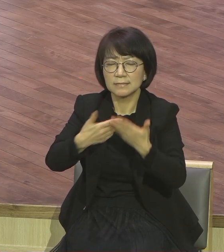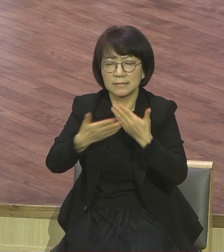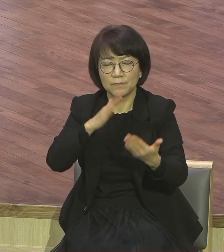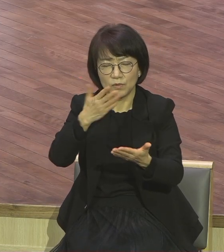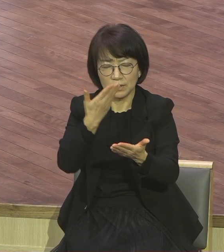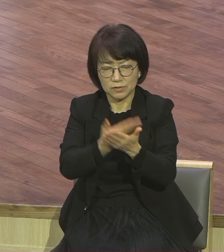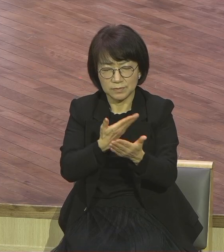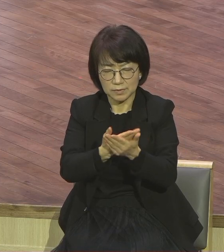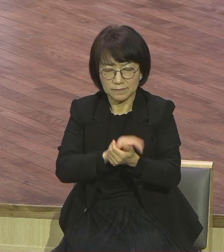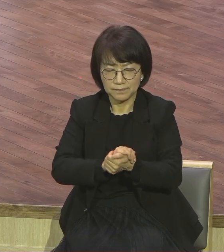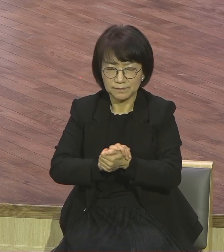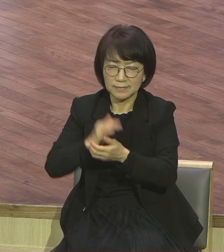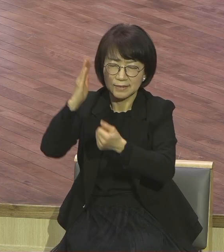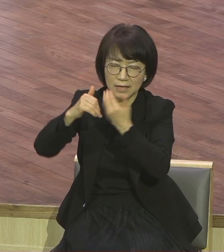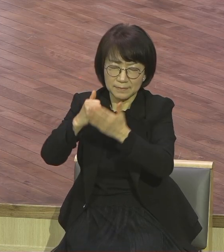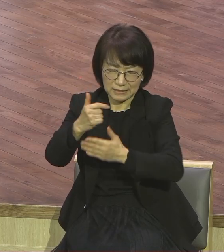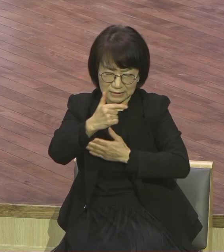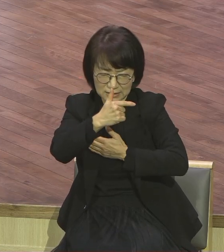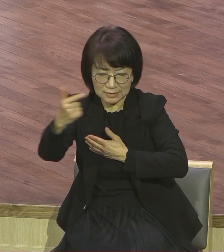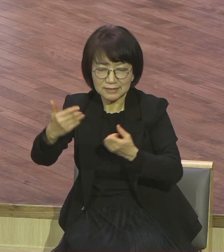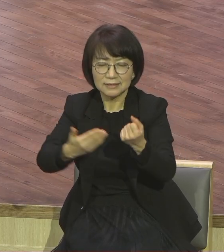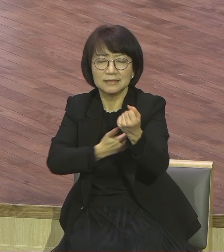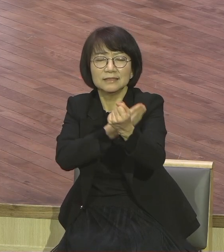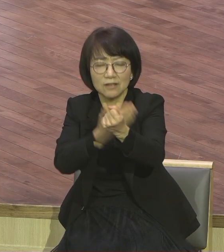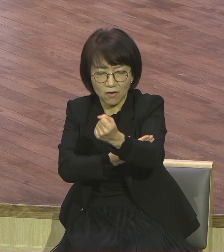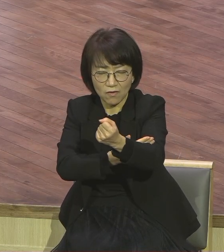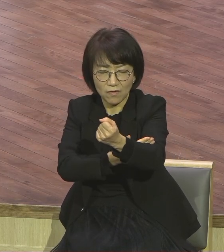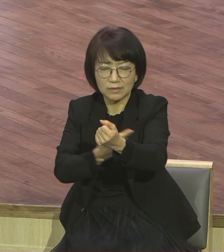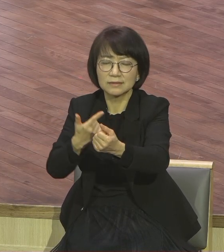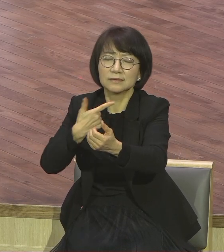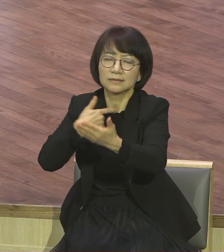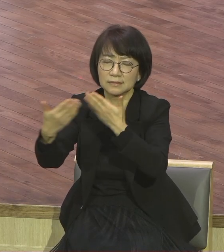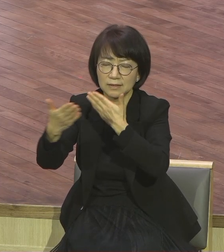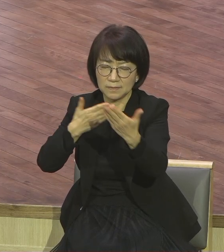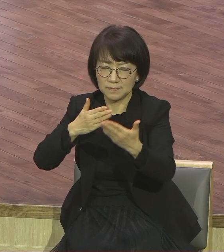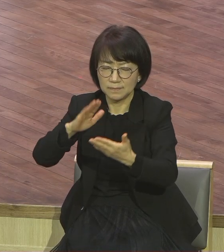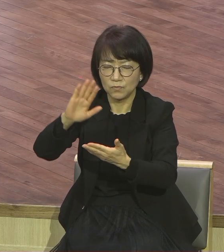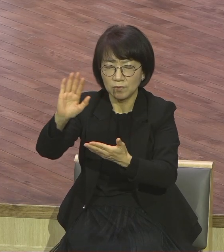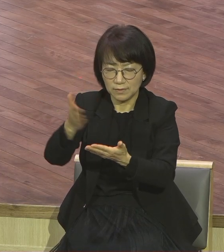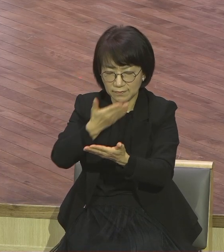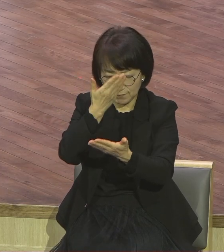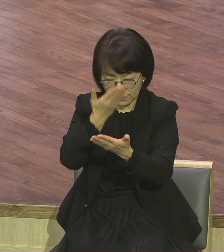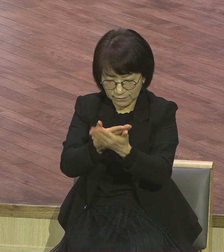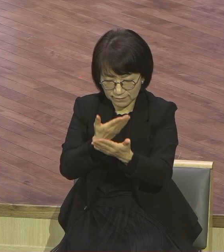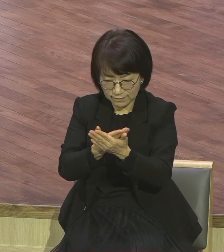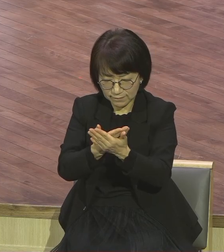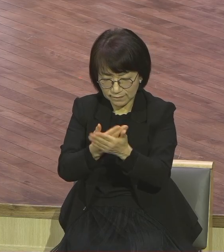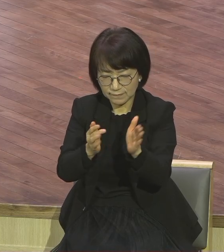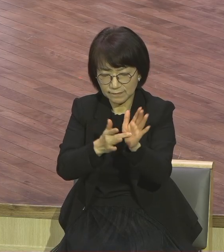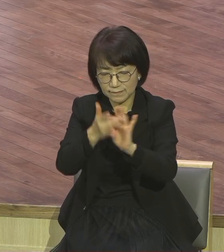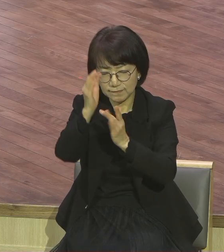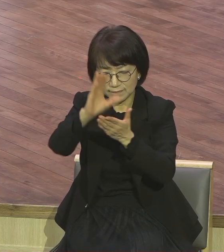속에서 하나님의 예배에는 모든 응답을 받아들이는 정인들이 되게 하여 주옵소서 예수의 사람 받도록 기도합니다